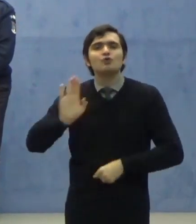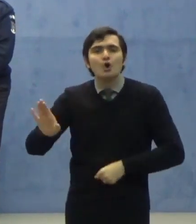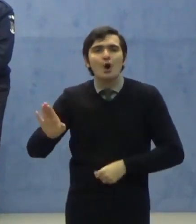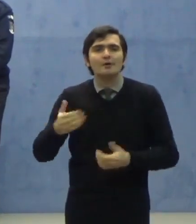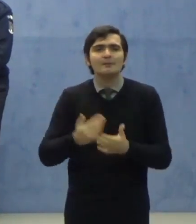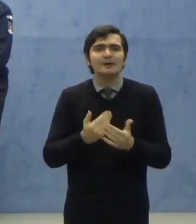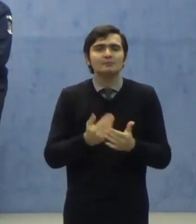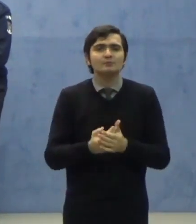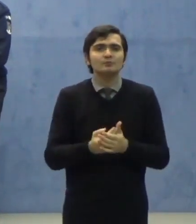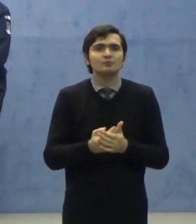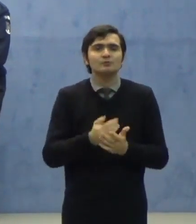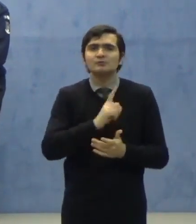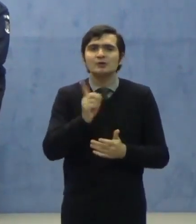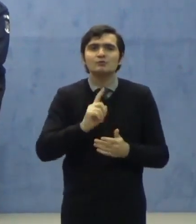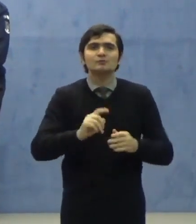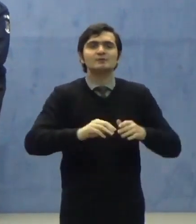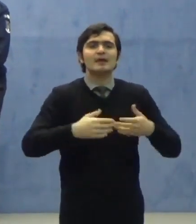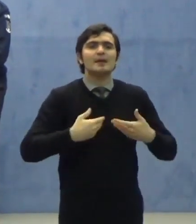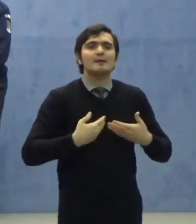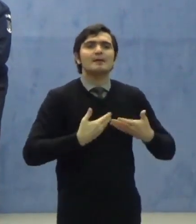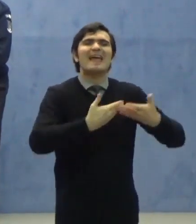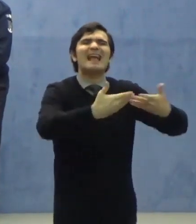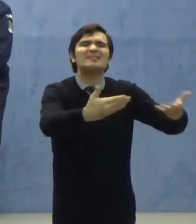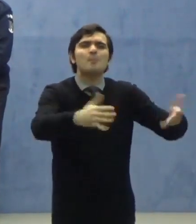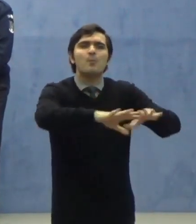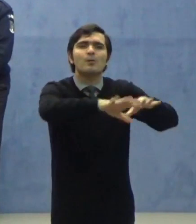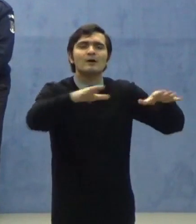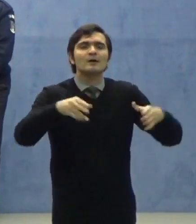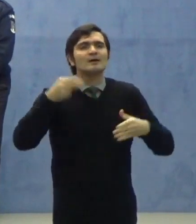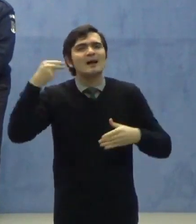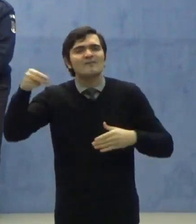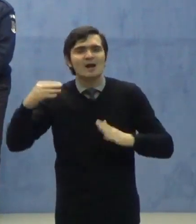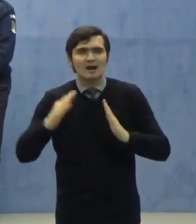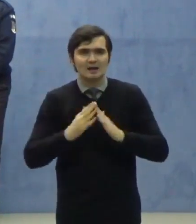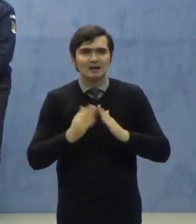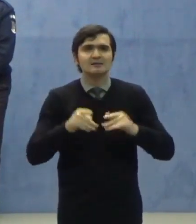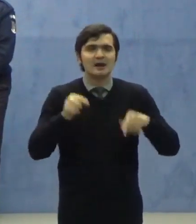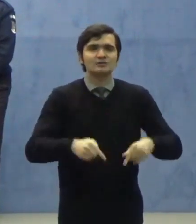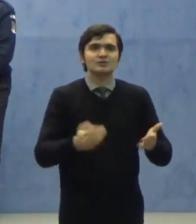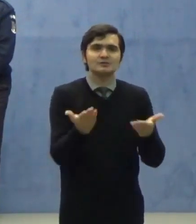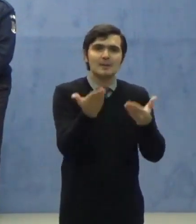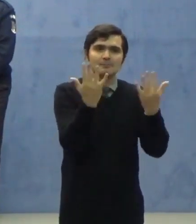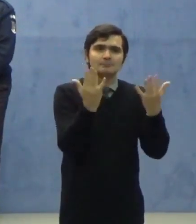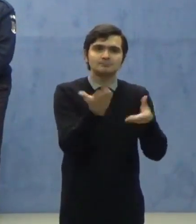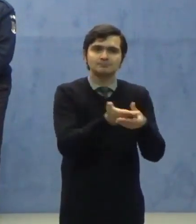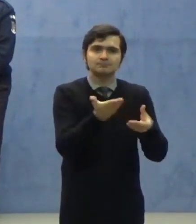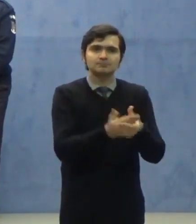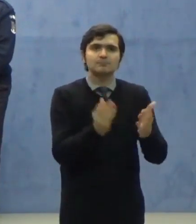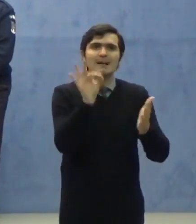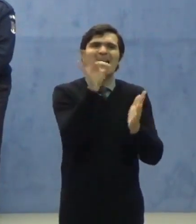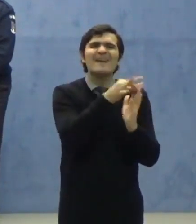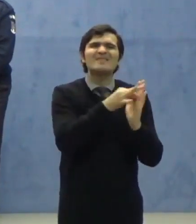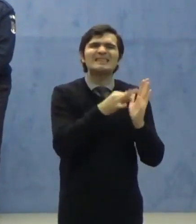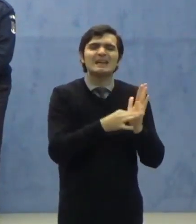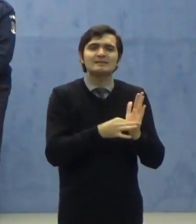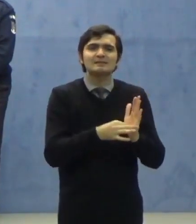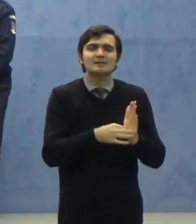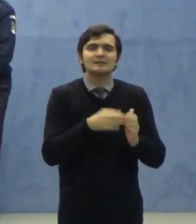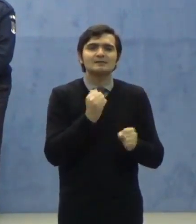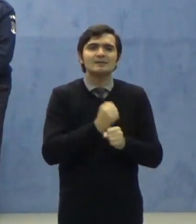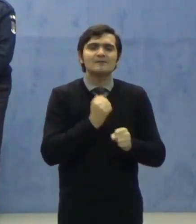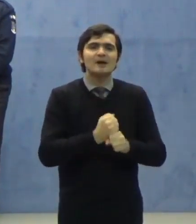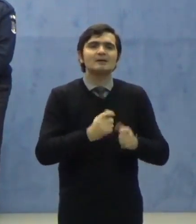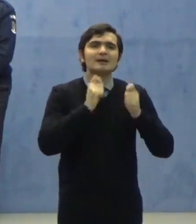expunerii lor în afara locuințelor. Evidențele se actualizează și se rapordează săptămânal, de către autoritățile